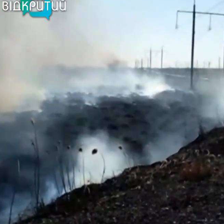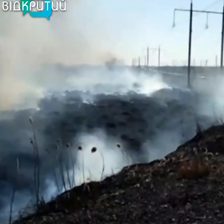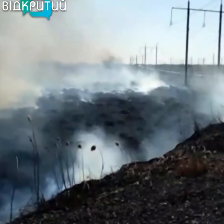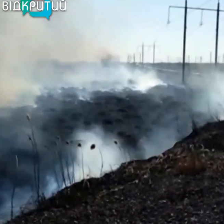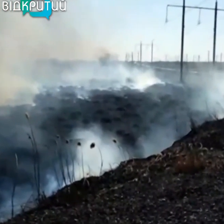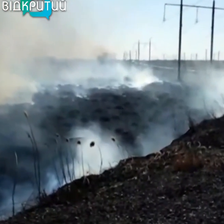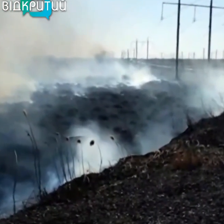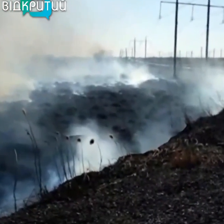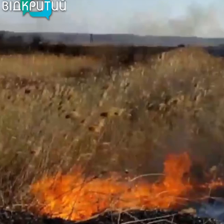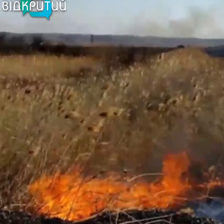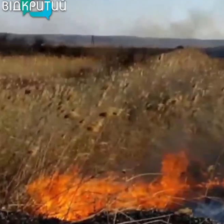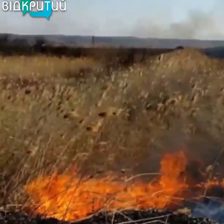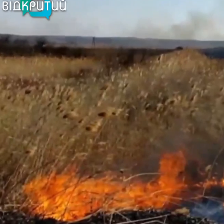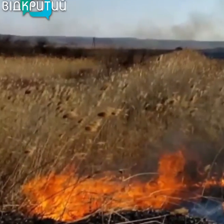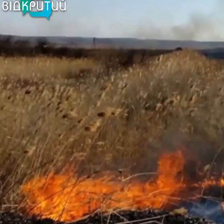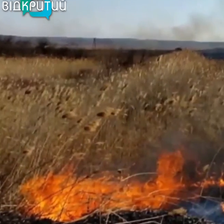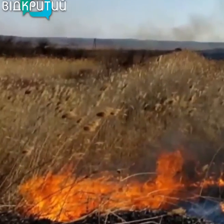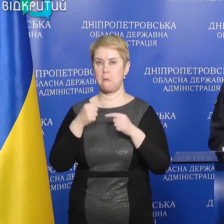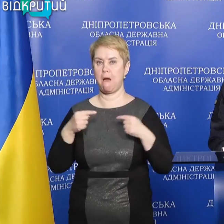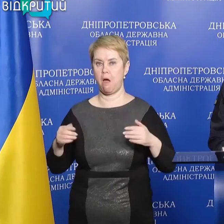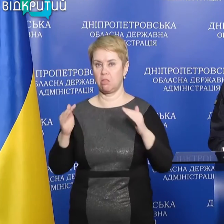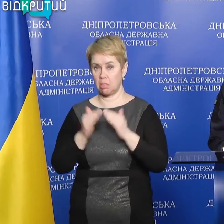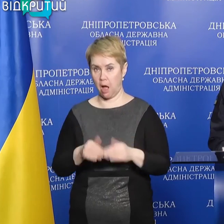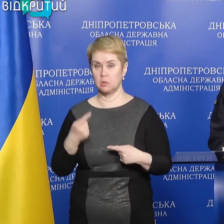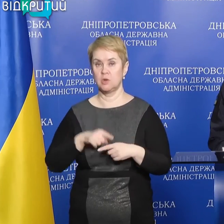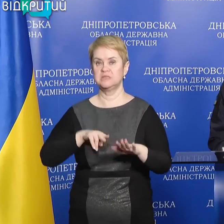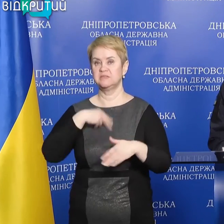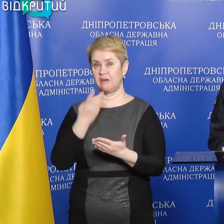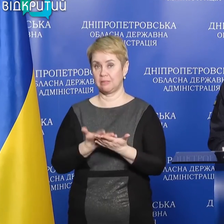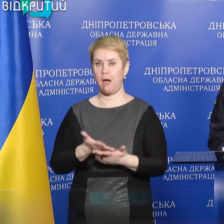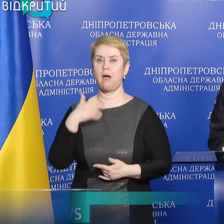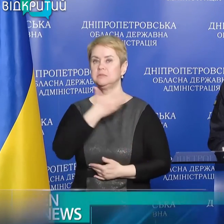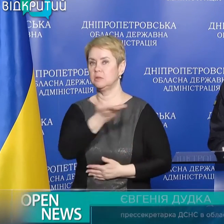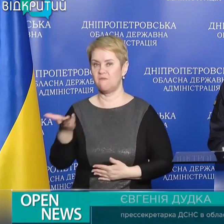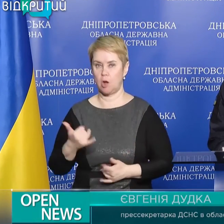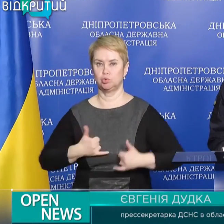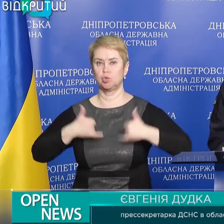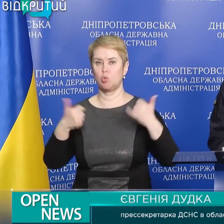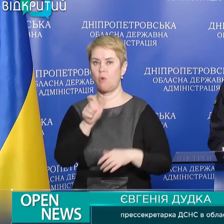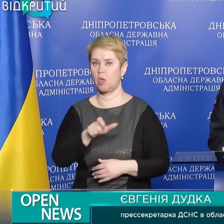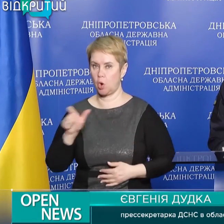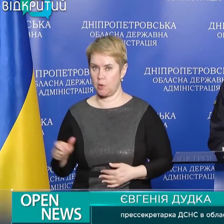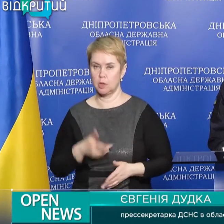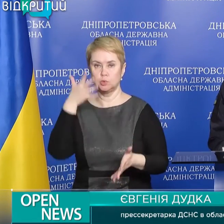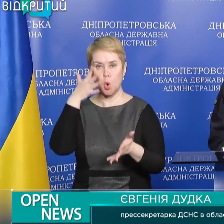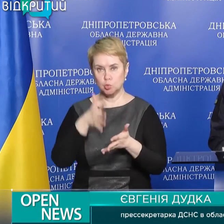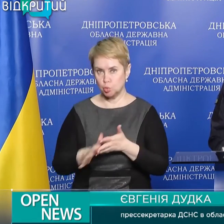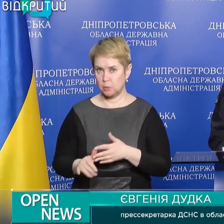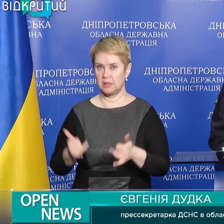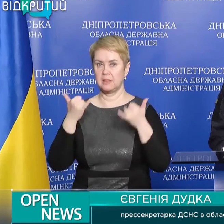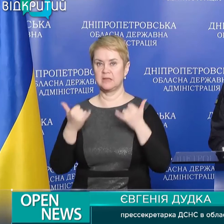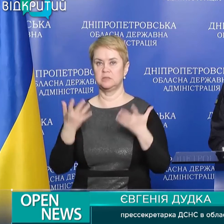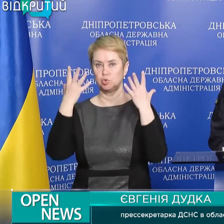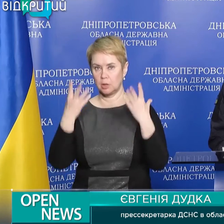років за гратами. Ми вкотре звертаємося, будь ласка, шановні громадяни, зрозумійте, на